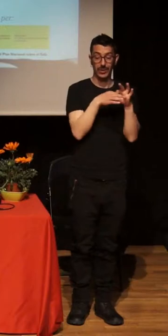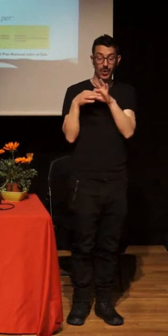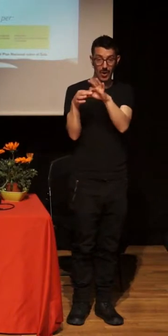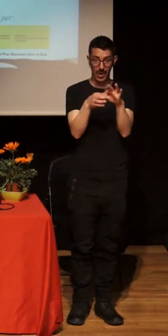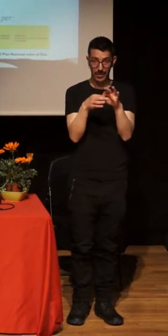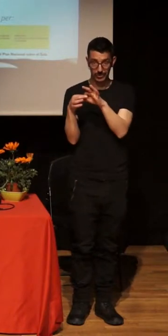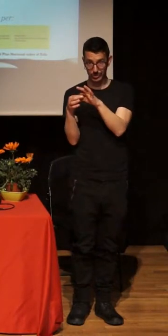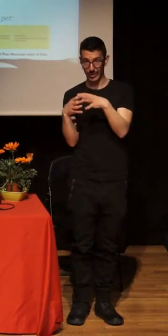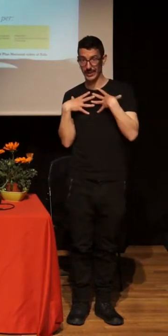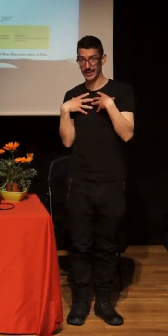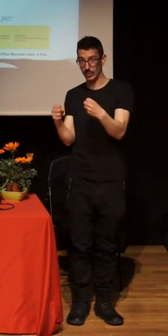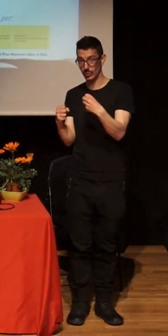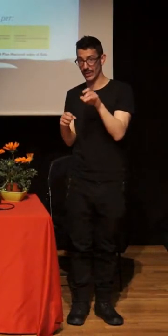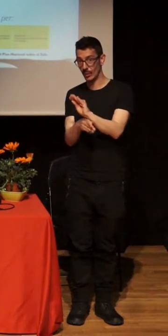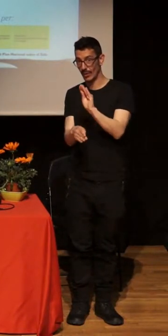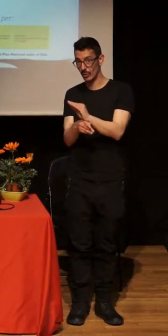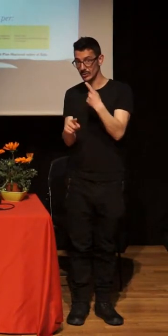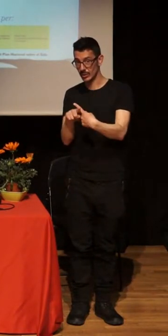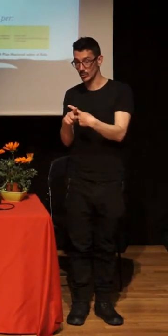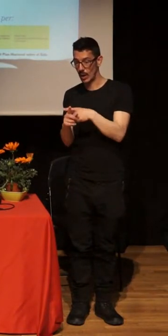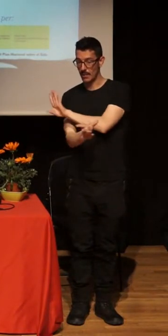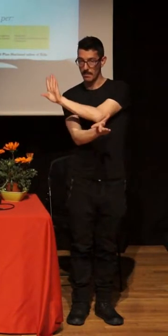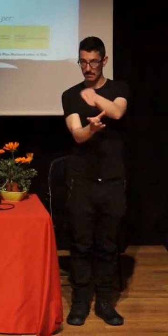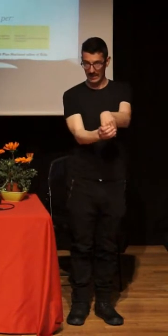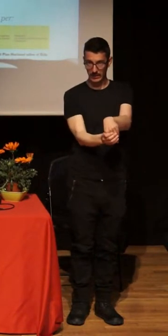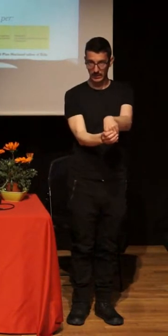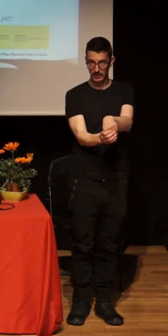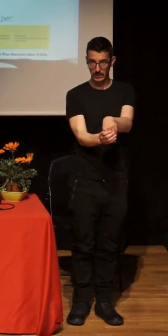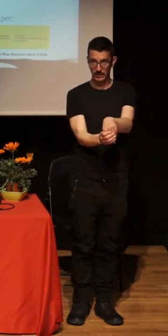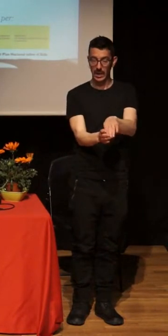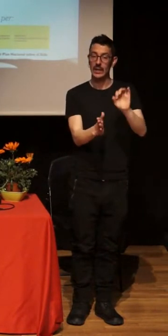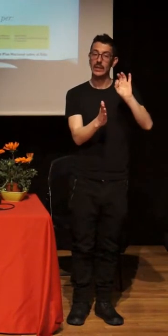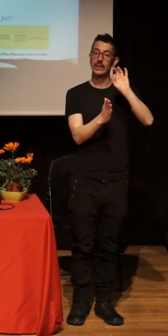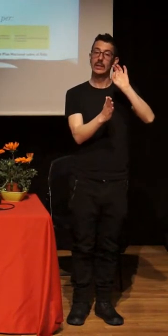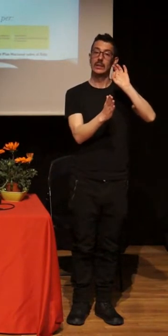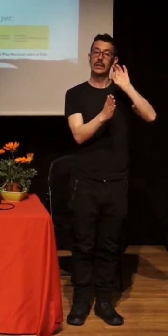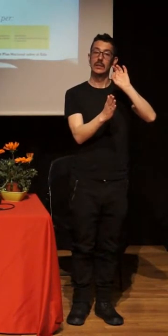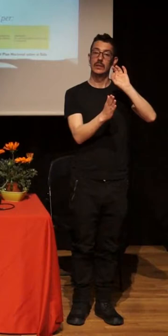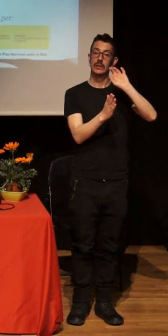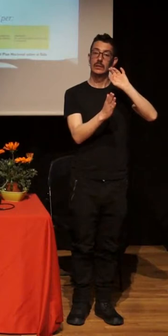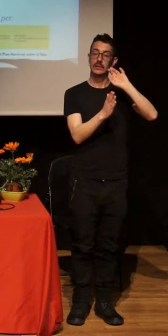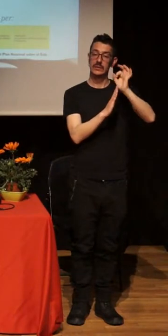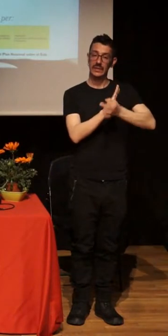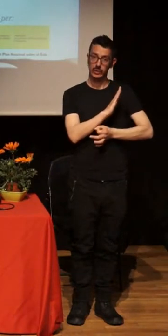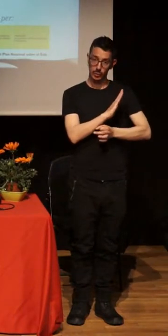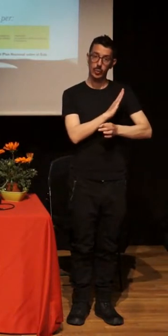sexual. Ahí tenemos, si da estudia entre otras, pero un bonito debate a resolver.